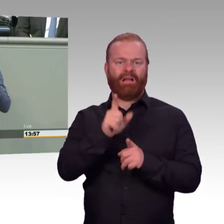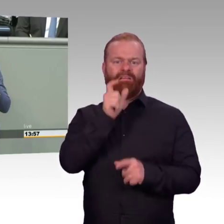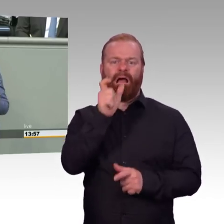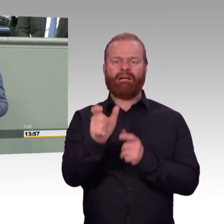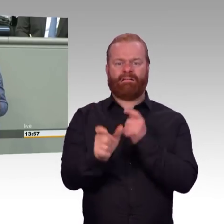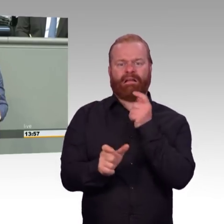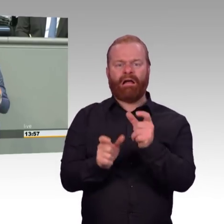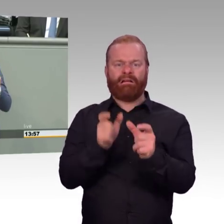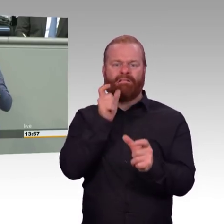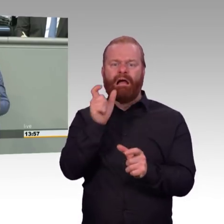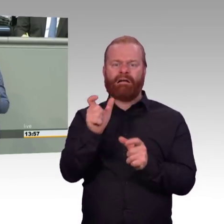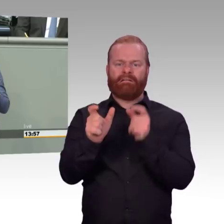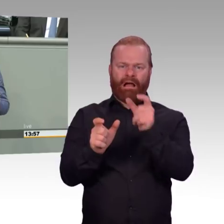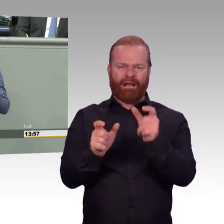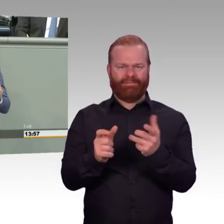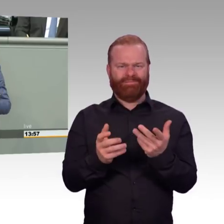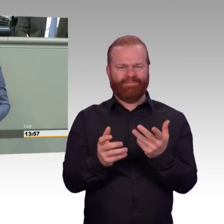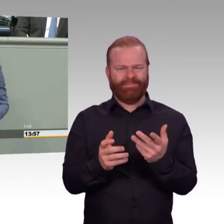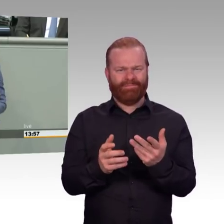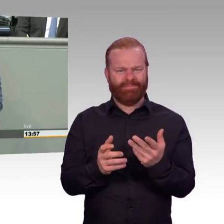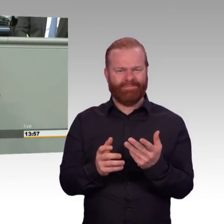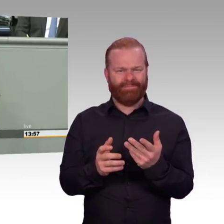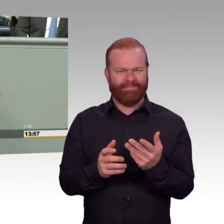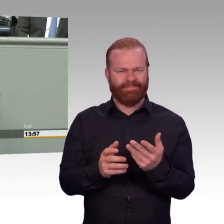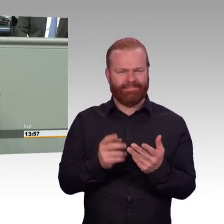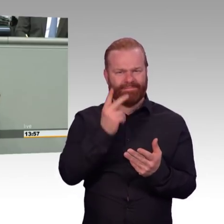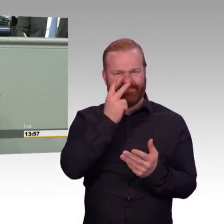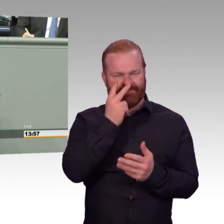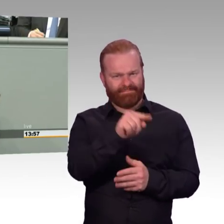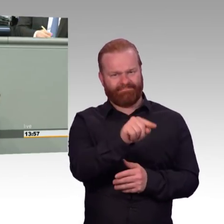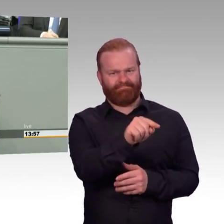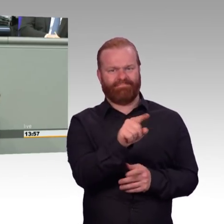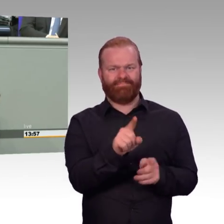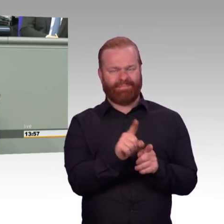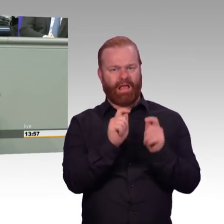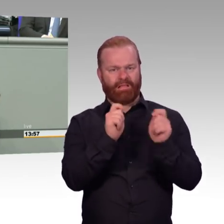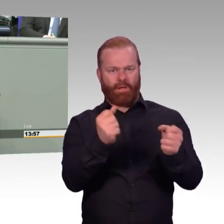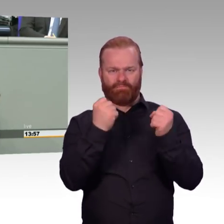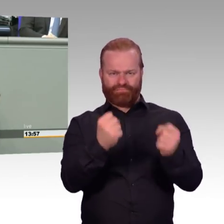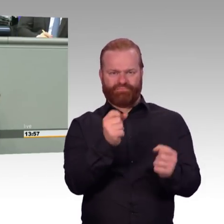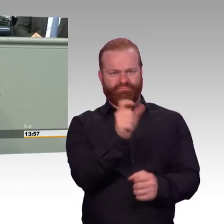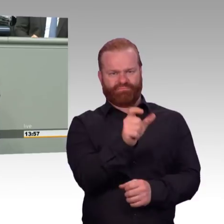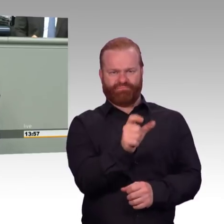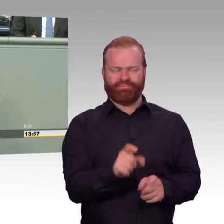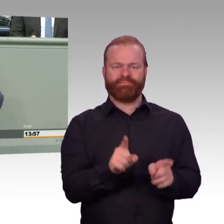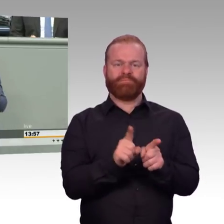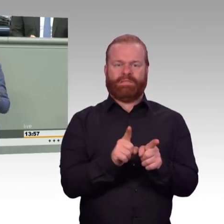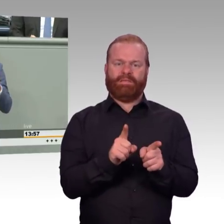und so oft wiederholt, bis wir nicht mehr klar denken können. Vor unserem geistigen Auge geht die Welt unter, weil Deutschland immer noch